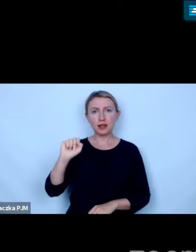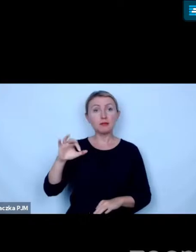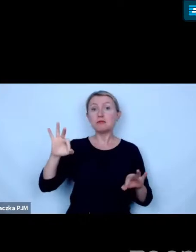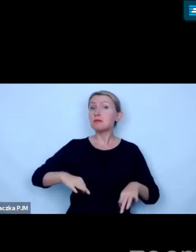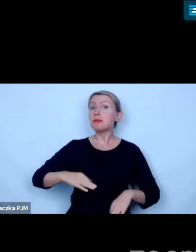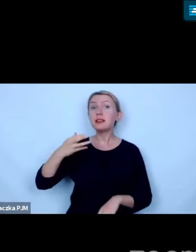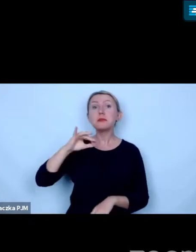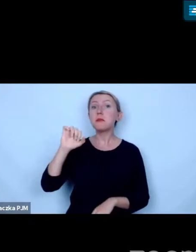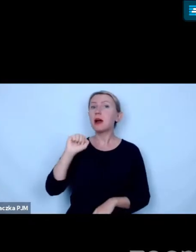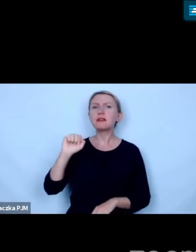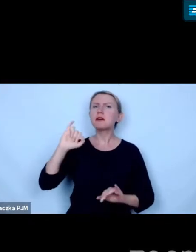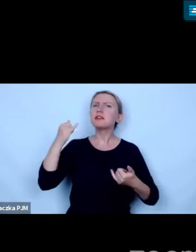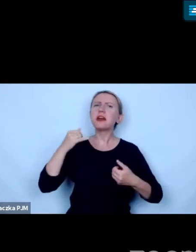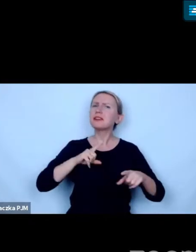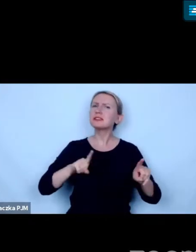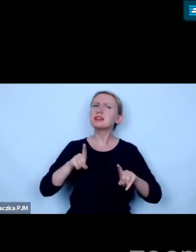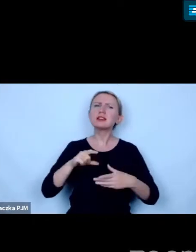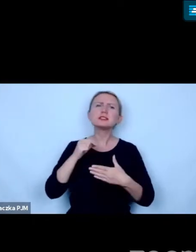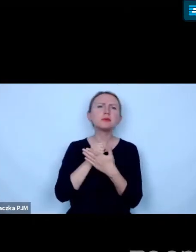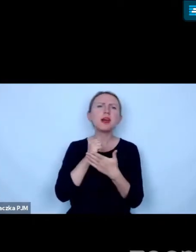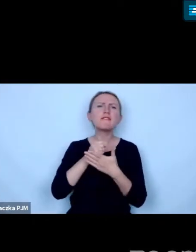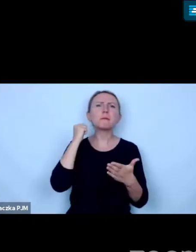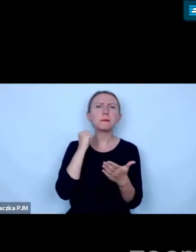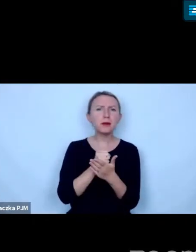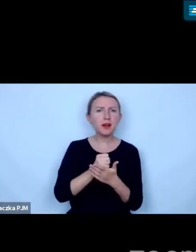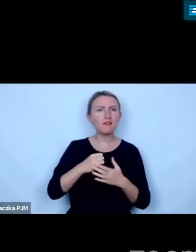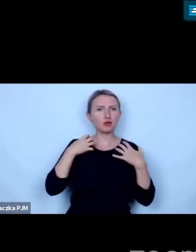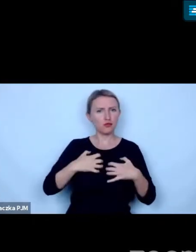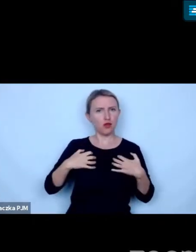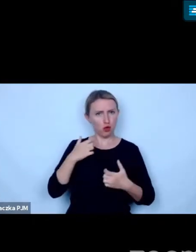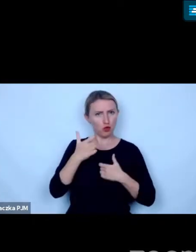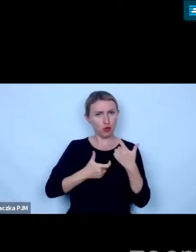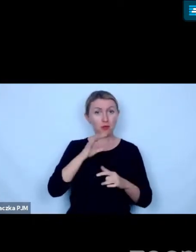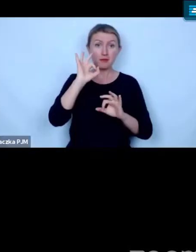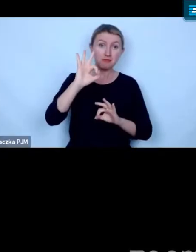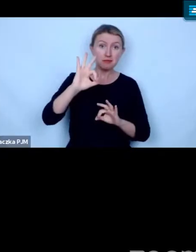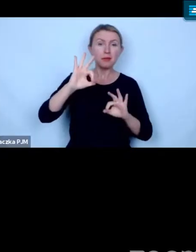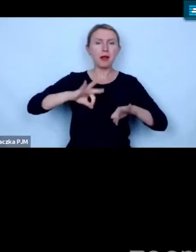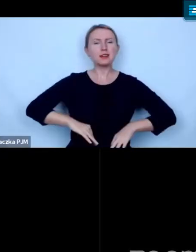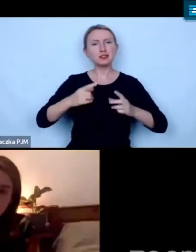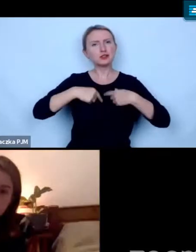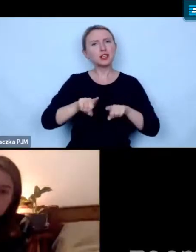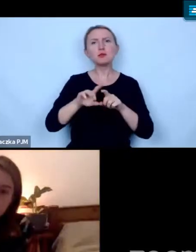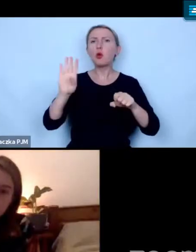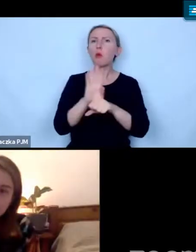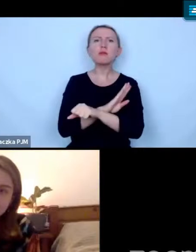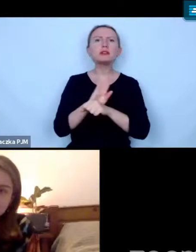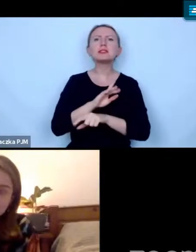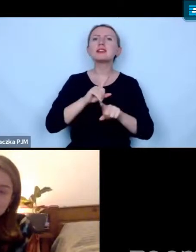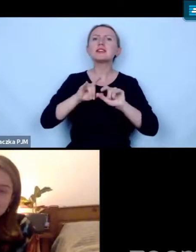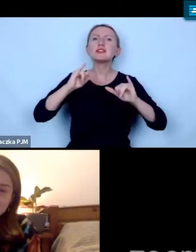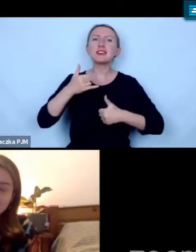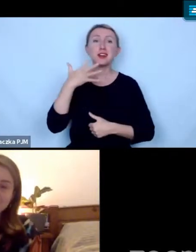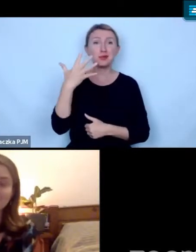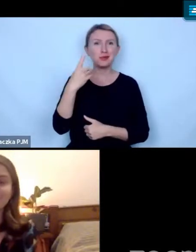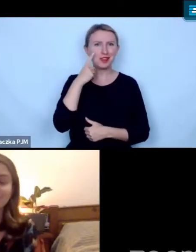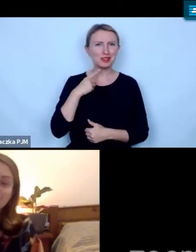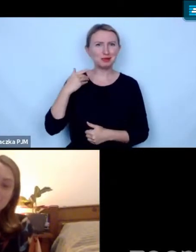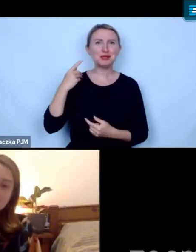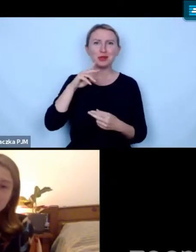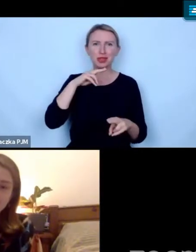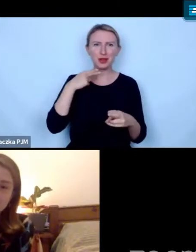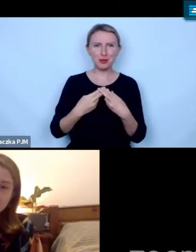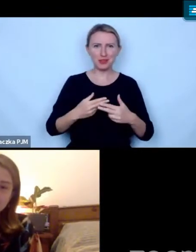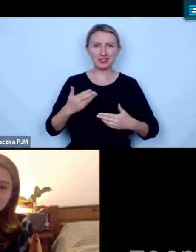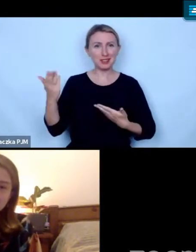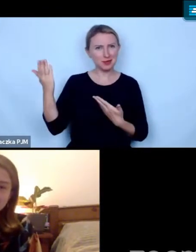jakie znaczenie ma kwestia praw zwierząt prowadzonym przez Panią i Pani Zespół w Biznesie Pani 5 minut na udzielenie odpowiedzi